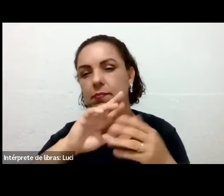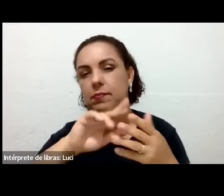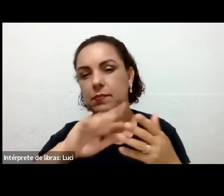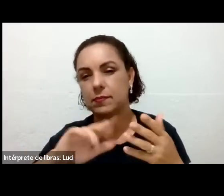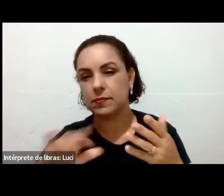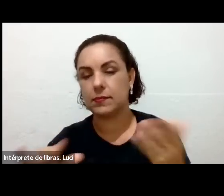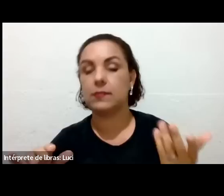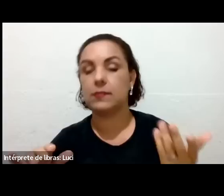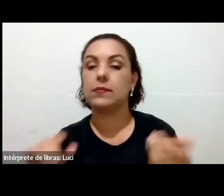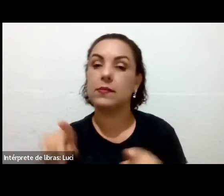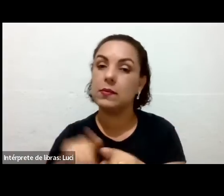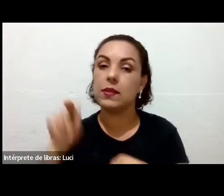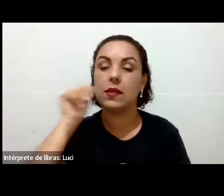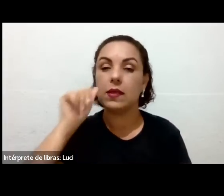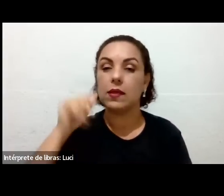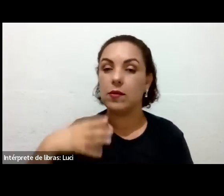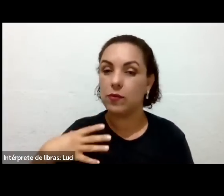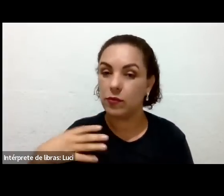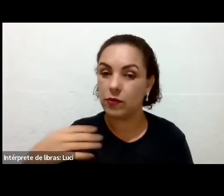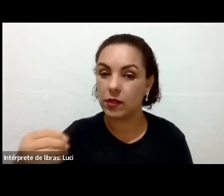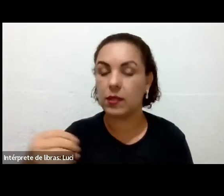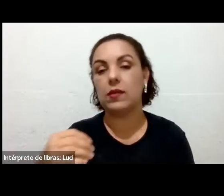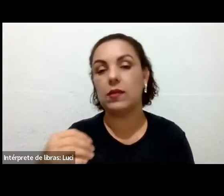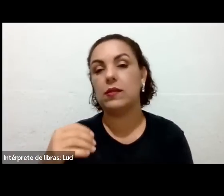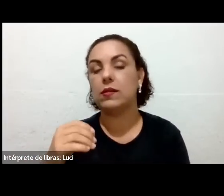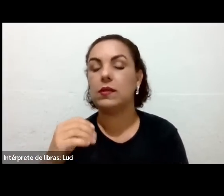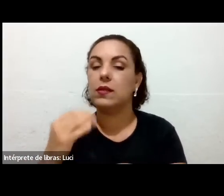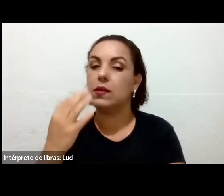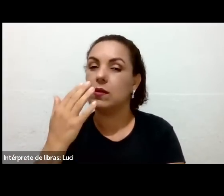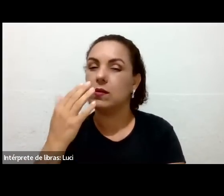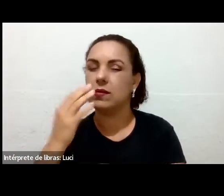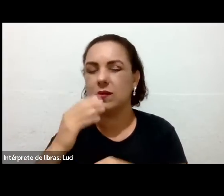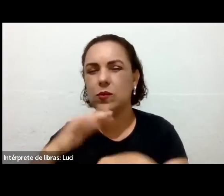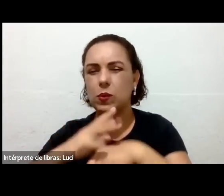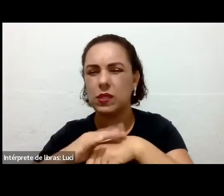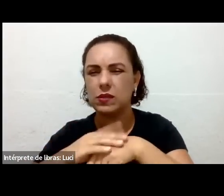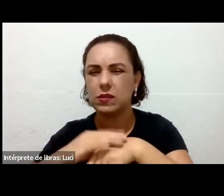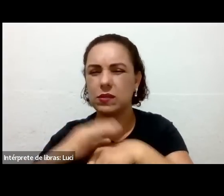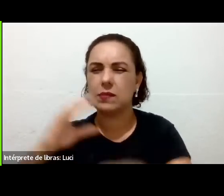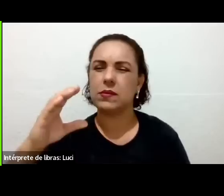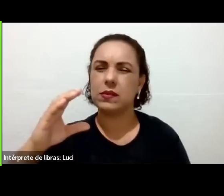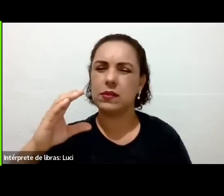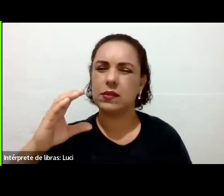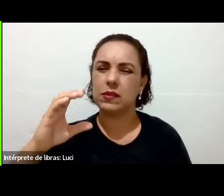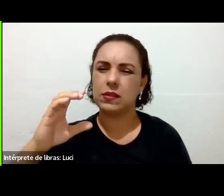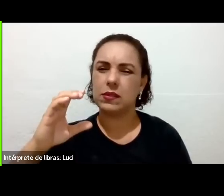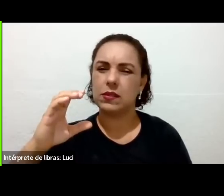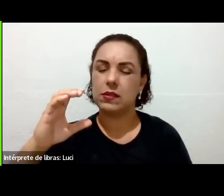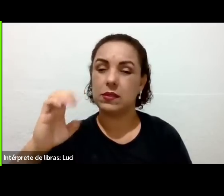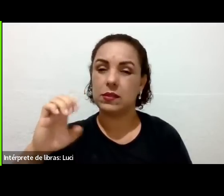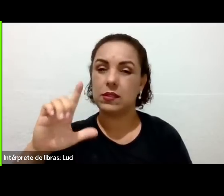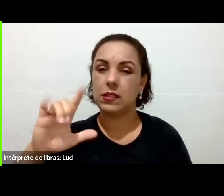foi assim uma coisa muito em seguida uma da outra, sabe? Tá, deixa eu te fazer uma pergunta. Você faz muito uso de água?